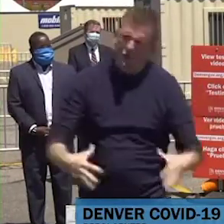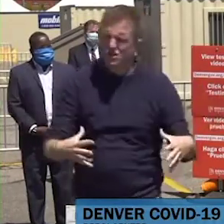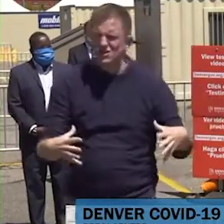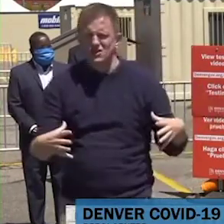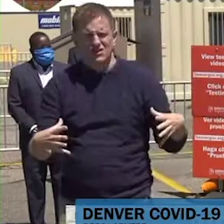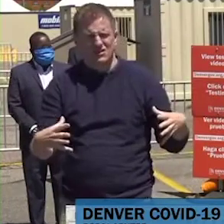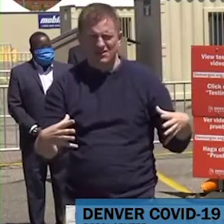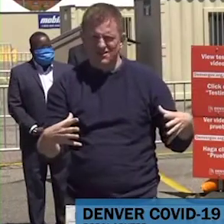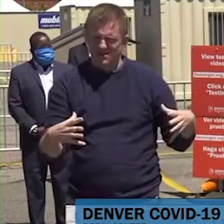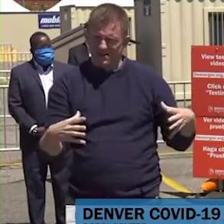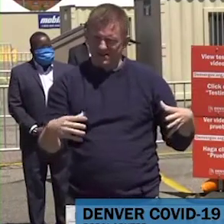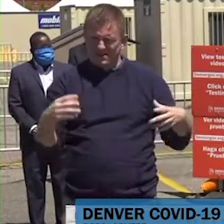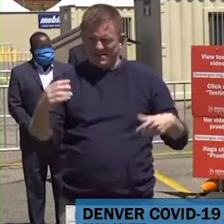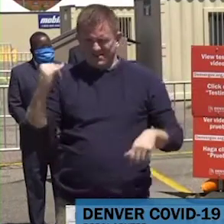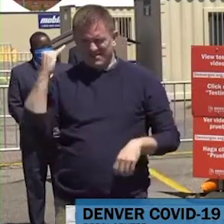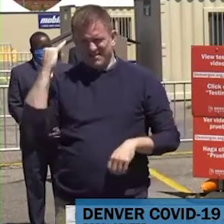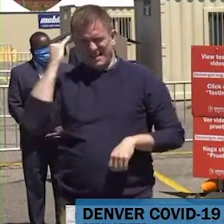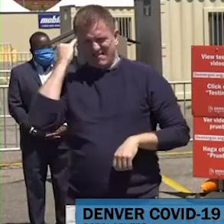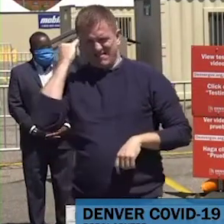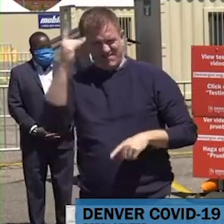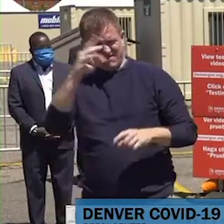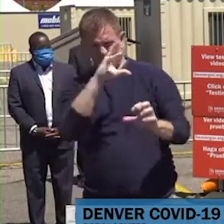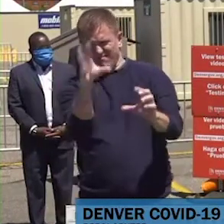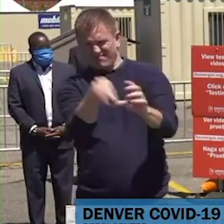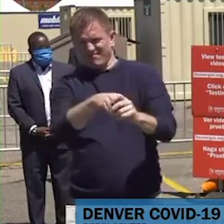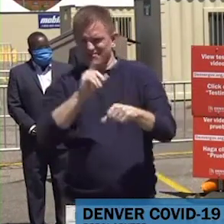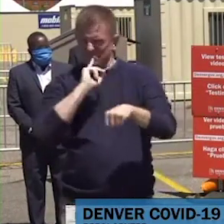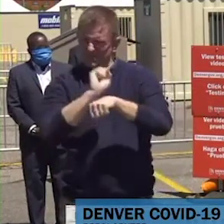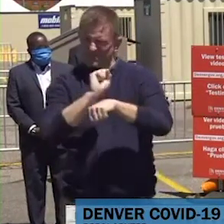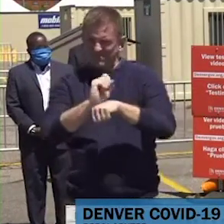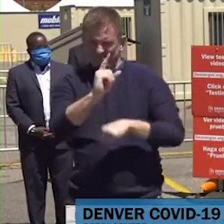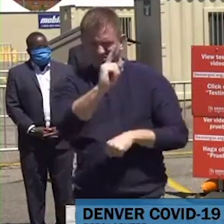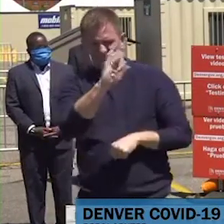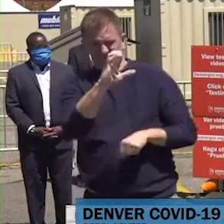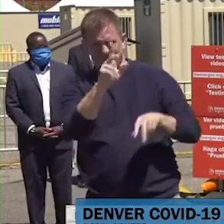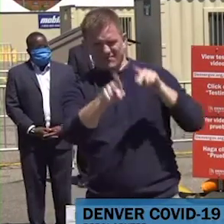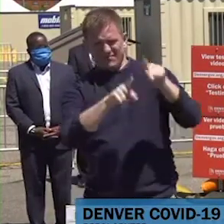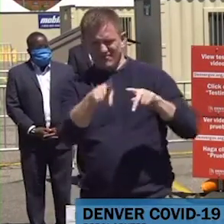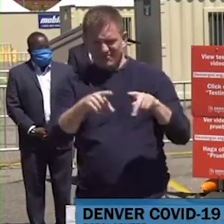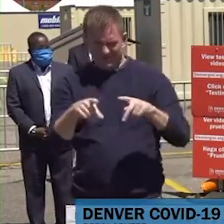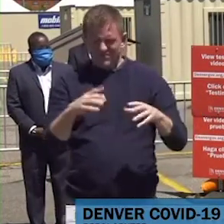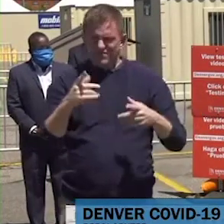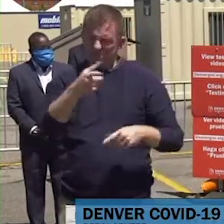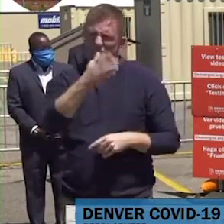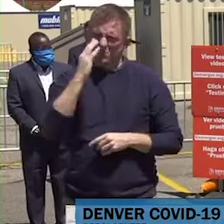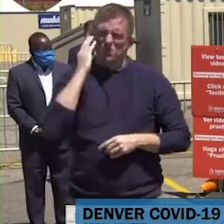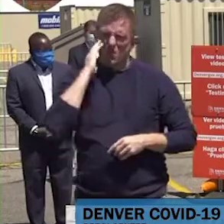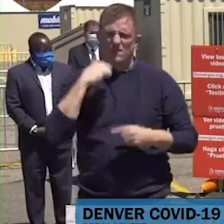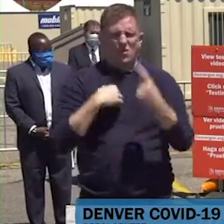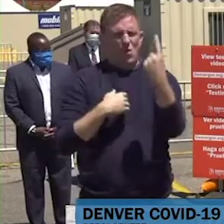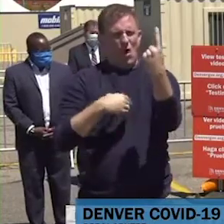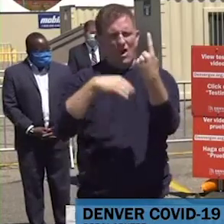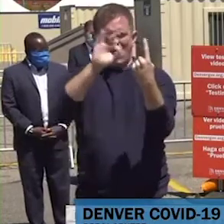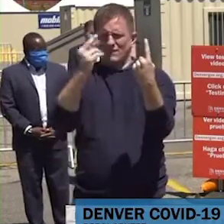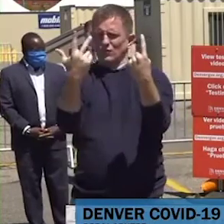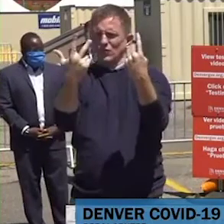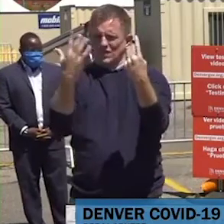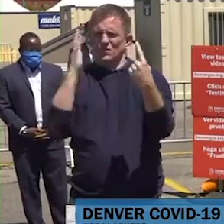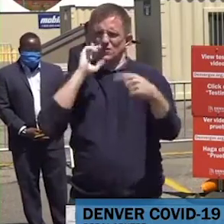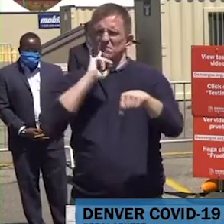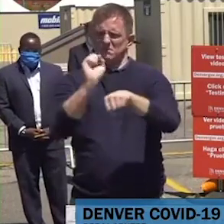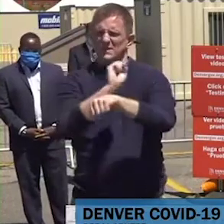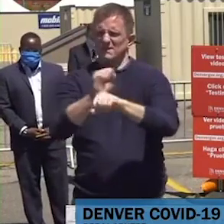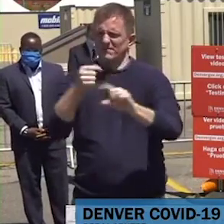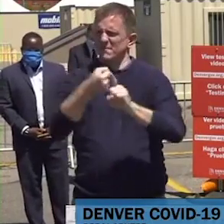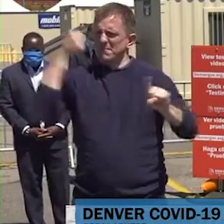en 100 personas rápidamente se vuelven 20 o 30 casos. Así es de contagioso esto. Cada uno de esos